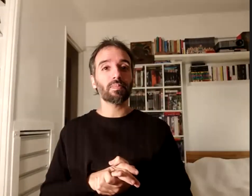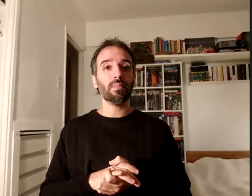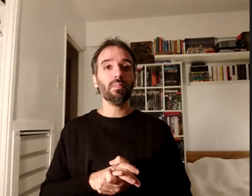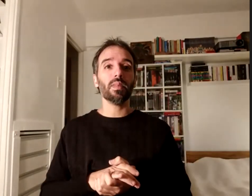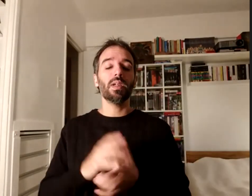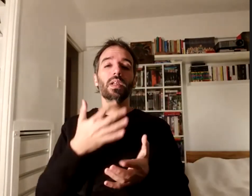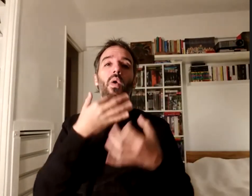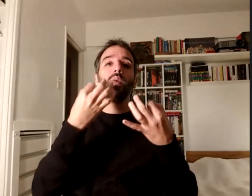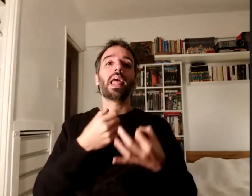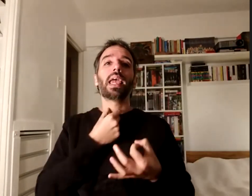que,